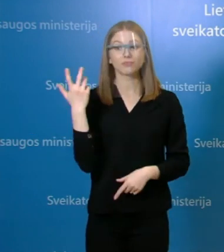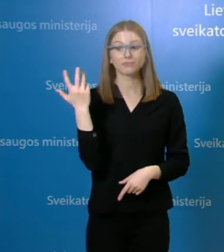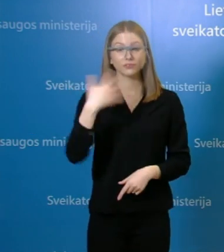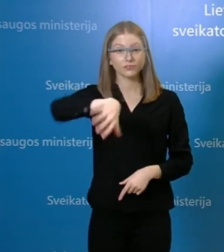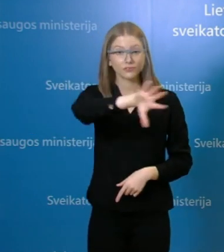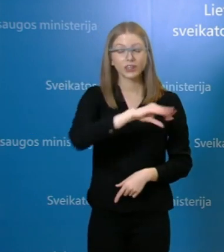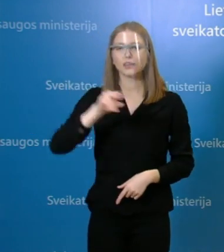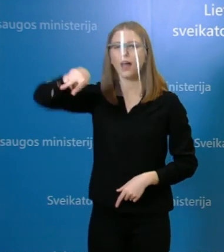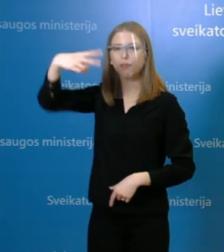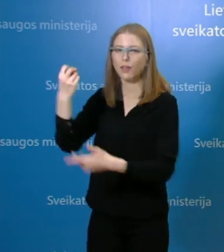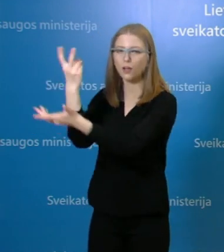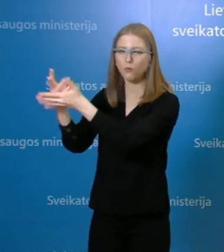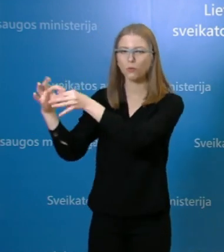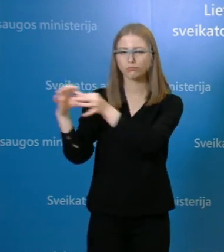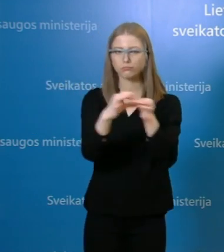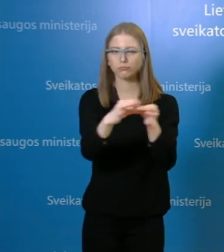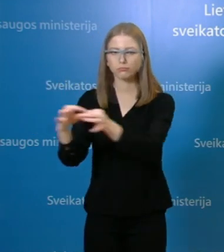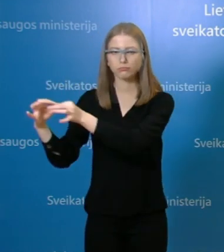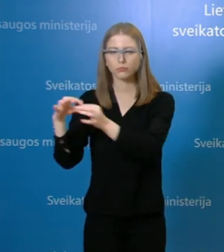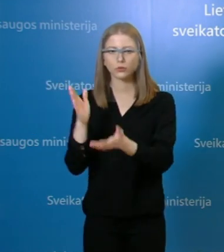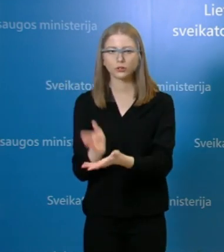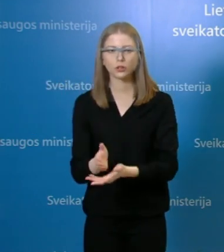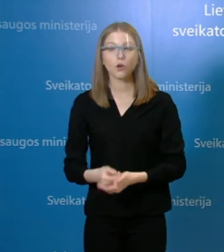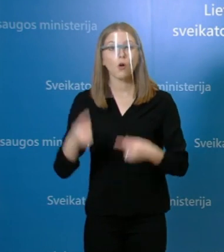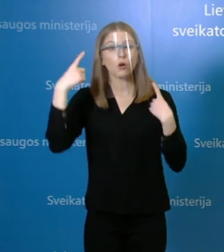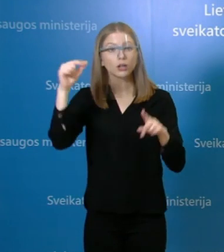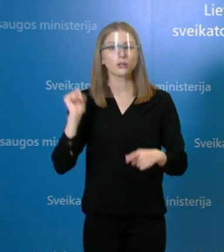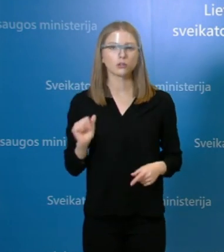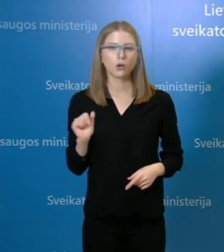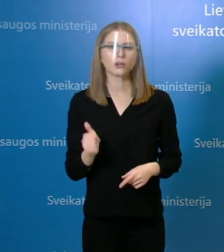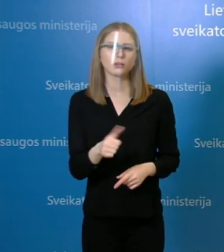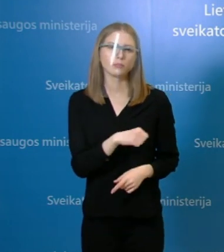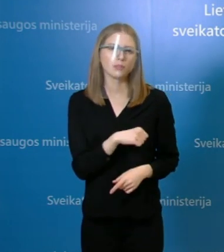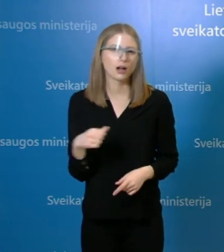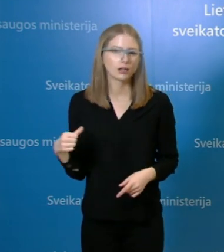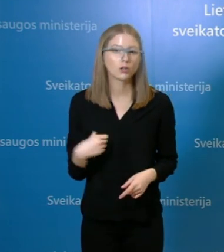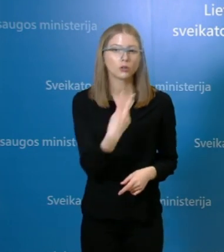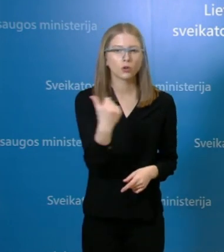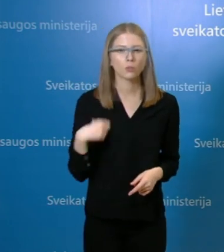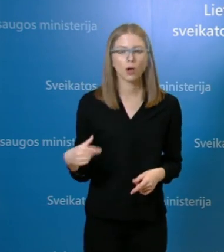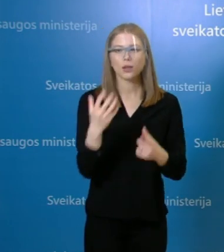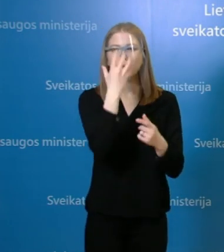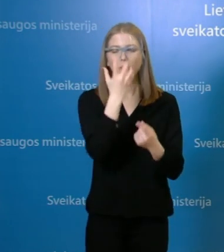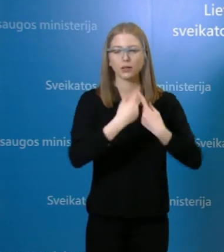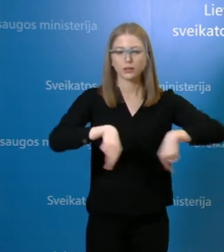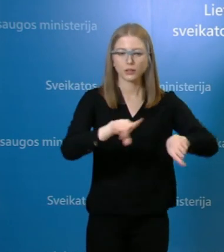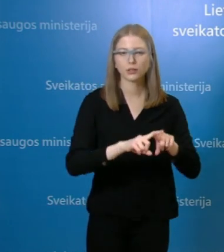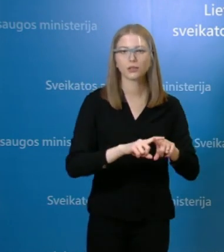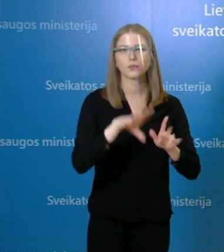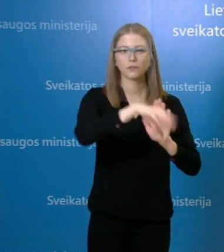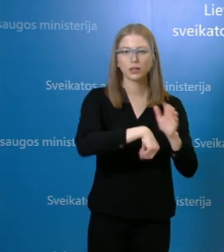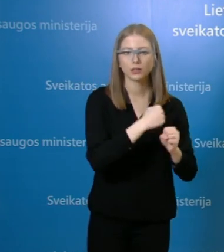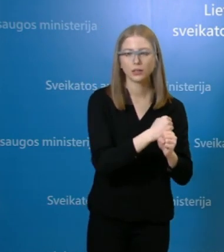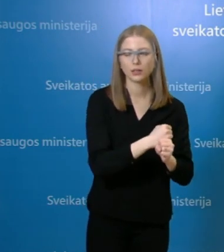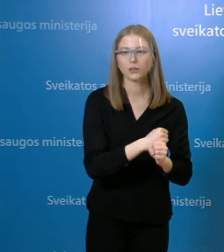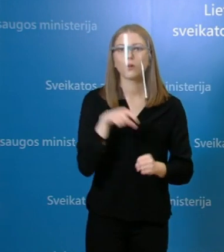ligonės židinių, kiti penki atvejai galimai tarpusavyje sėtini, tai yra du asmenys dirba reanimacijos skyriuje, trys skrutinės